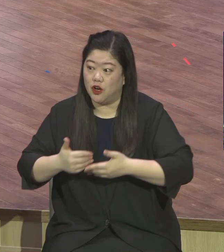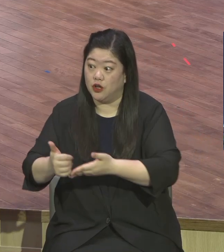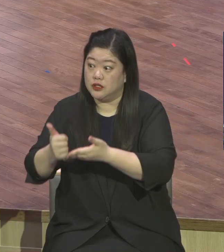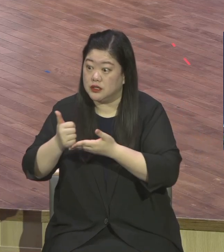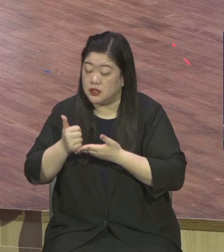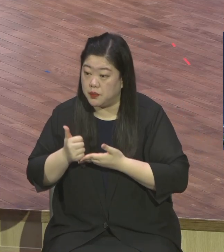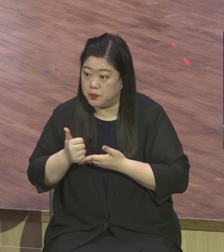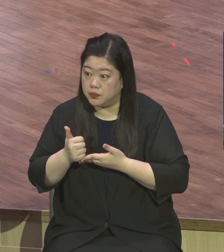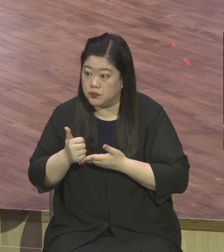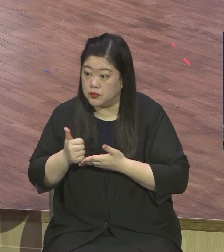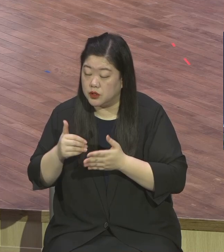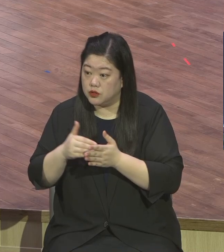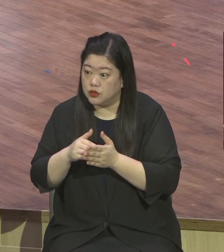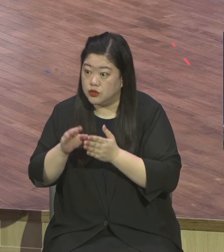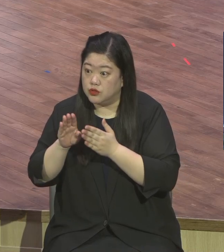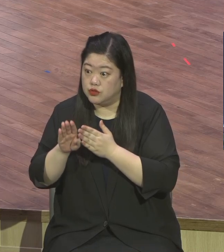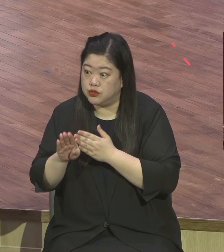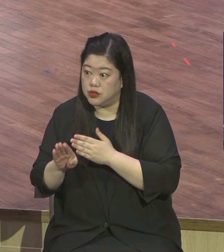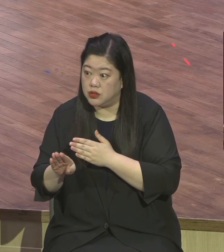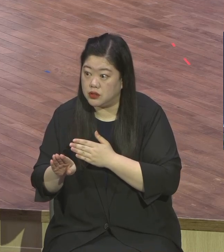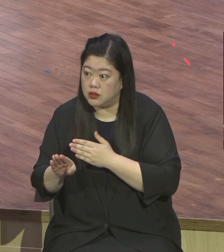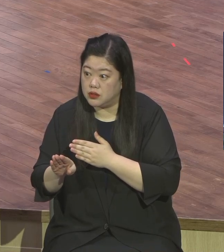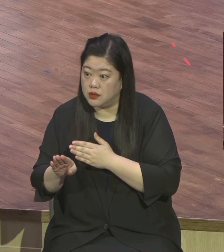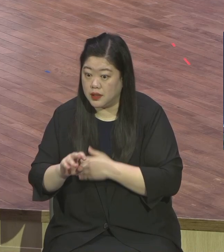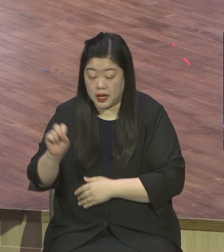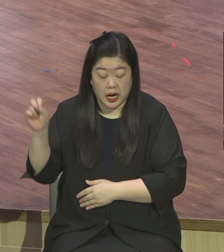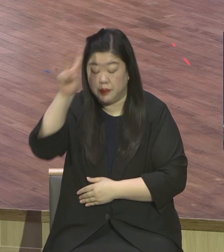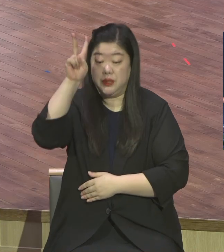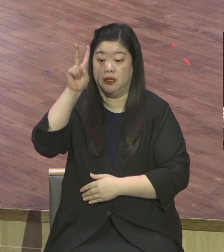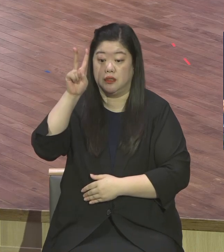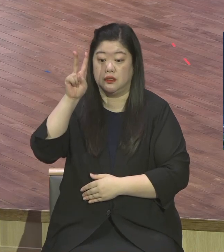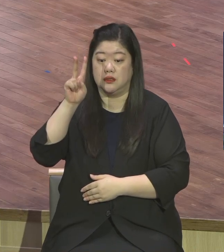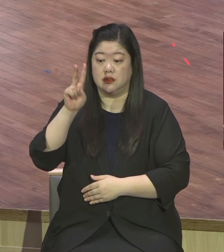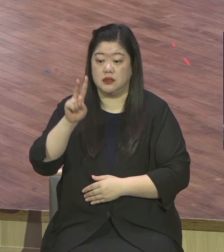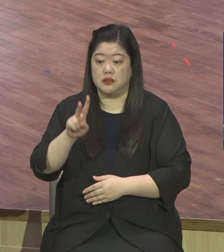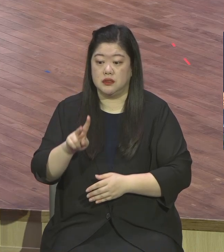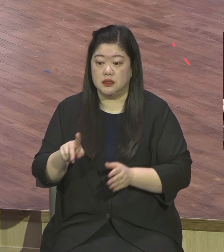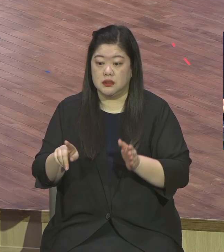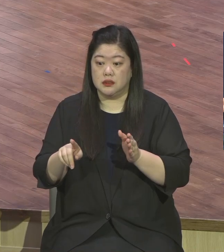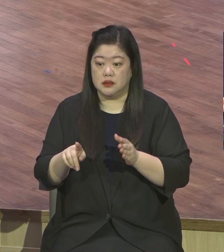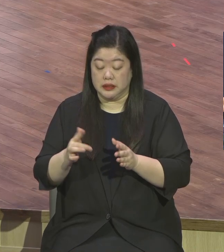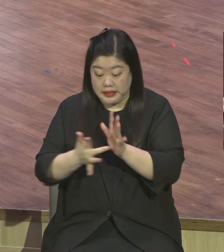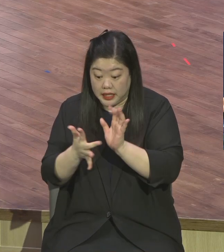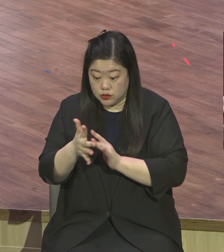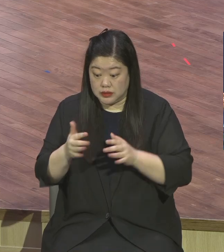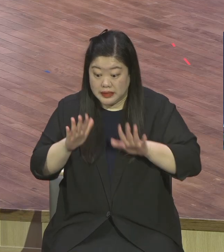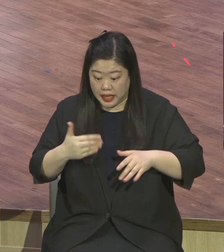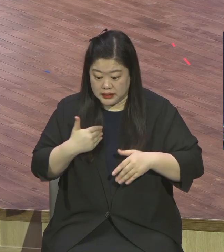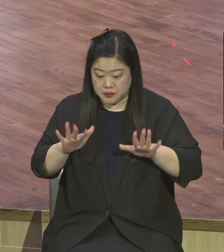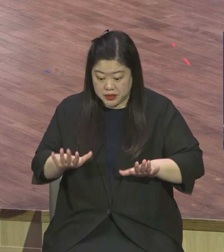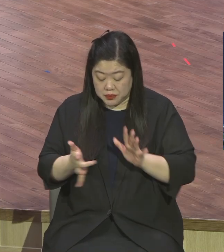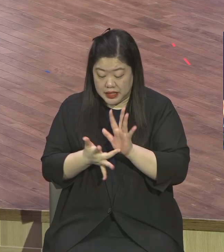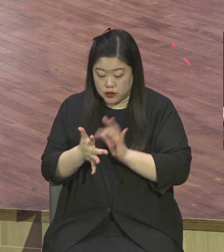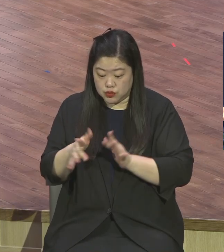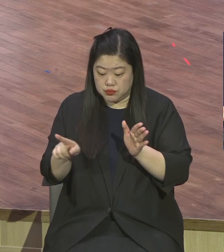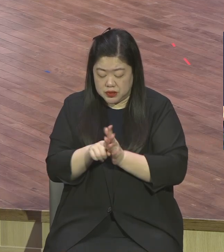그리고 여러분이 어느 정도 자립할 수 있는 신앙이 성장하고 나서 그들을 전도 대상을 차다가 그때는 같이 안 당할 거니까